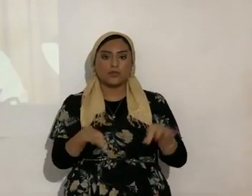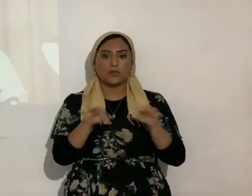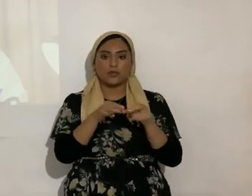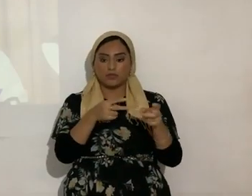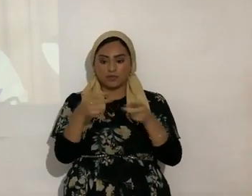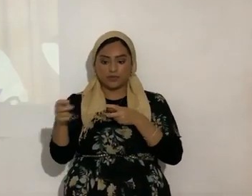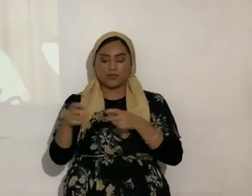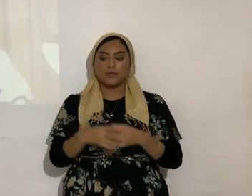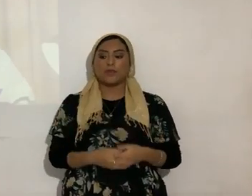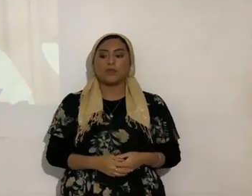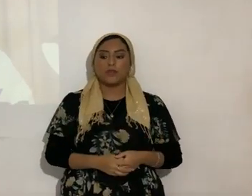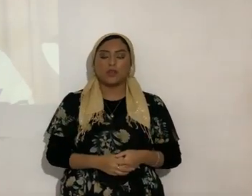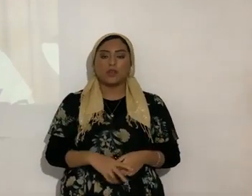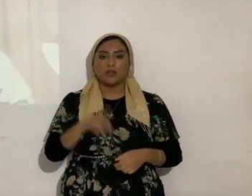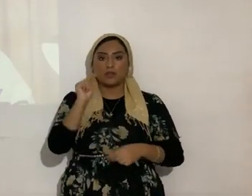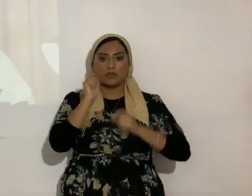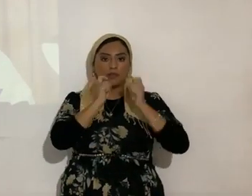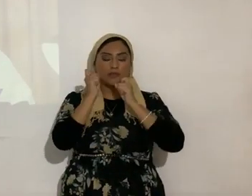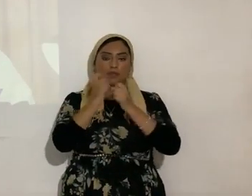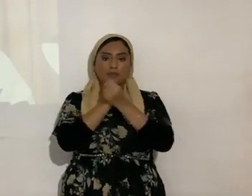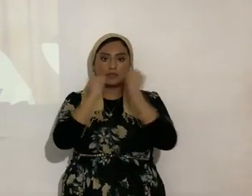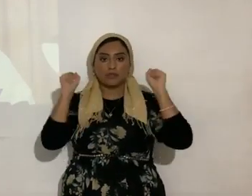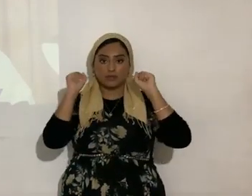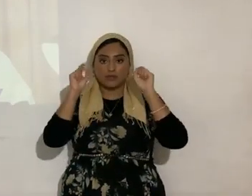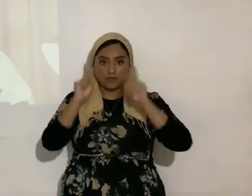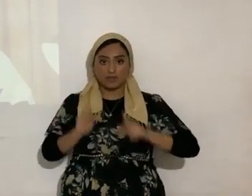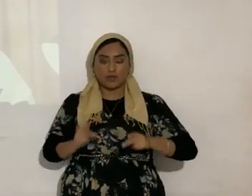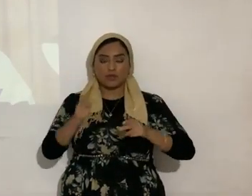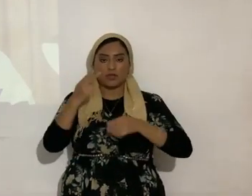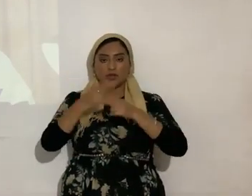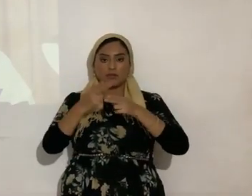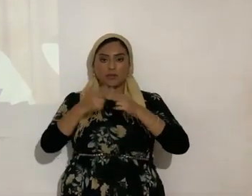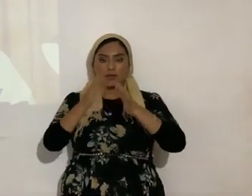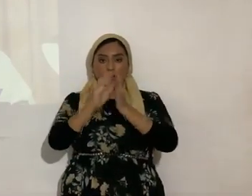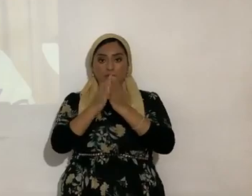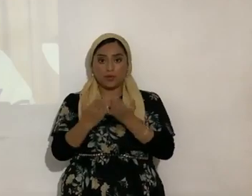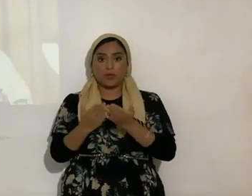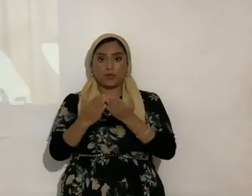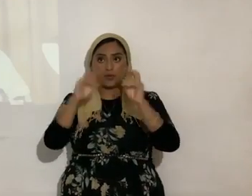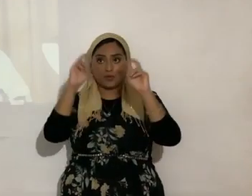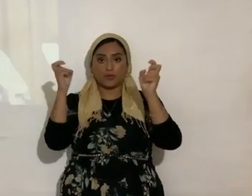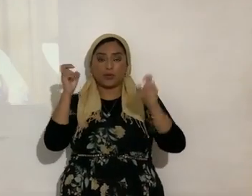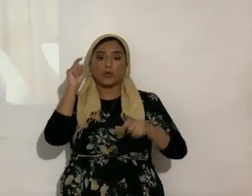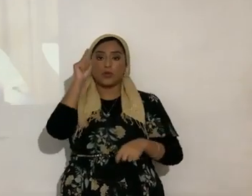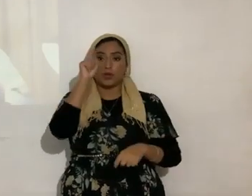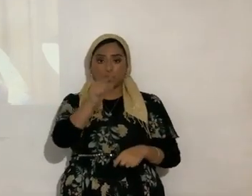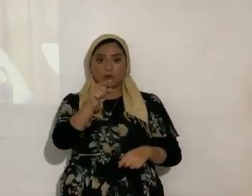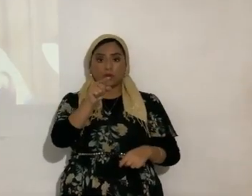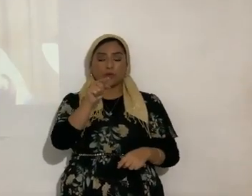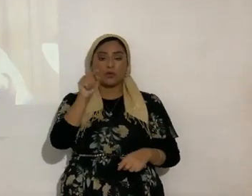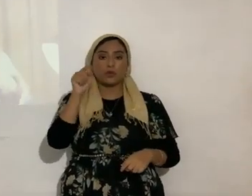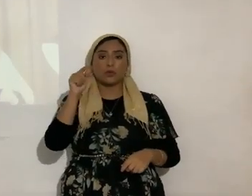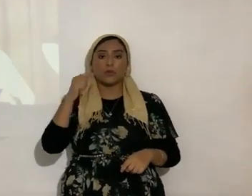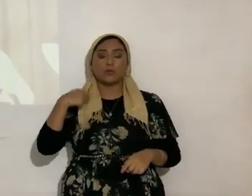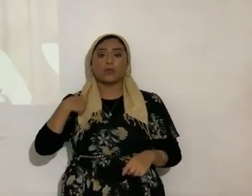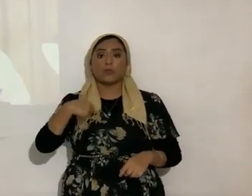libros. 20 características de un salvo se llama el libro. Bueno. Tú, tú, ustedes, nosotros ya